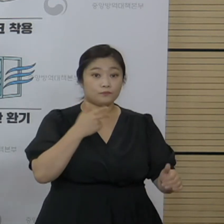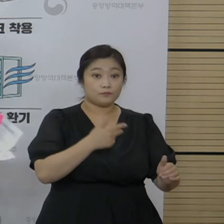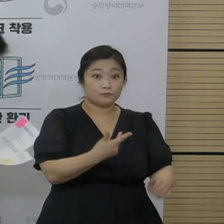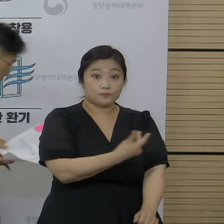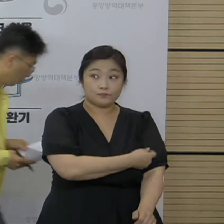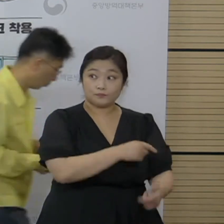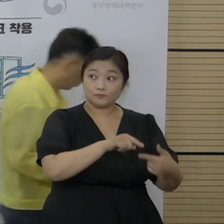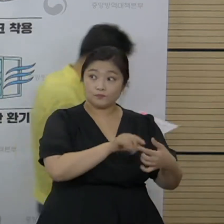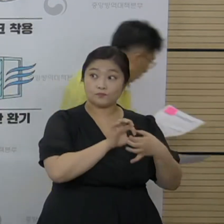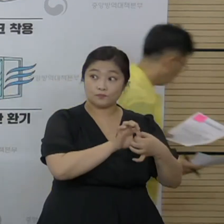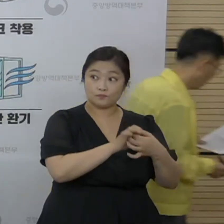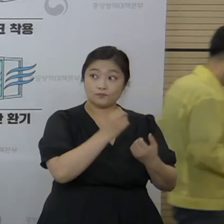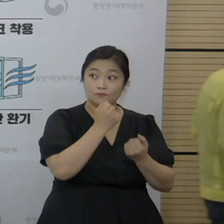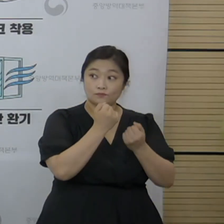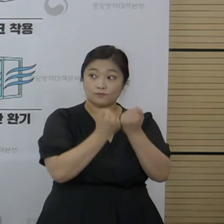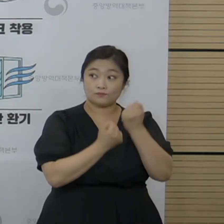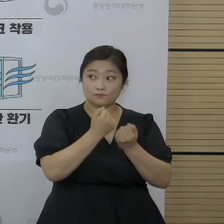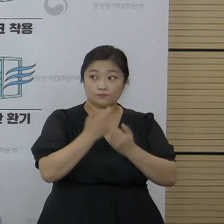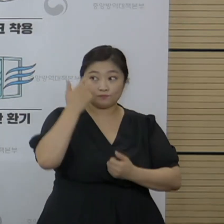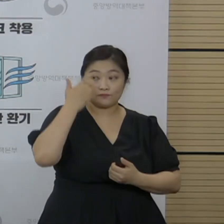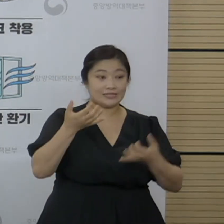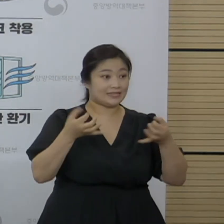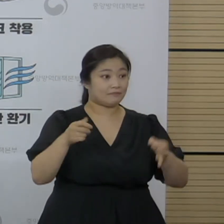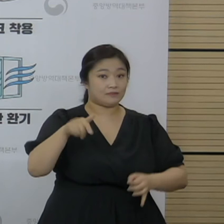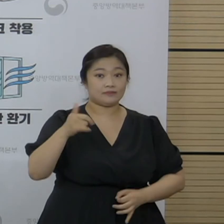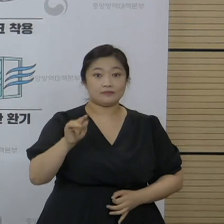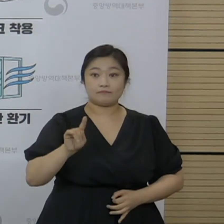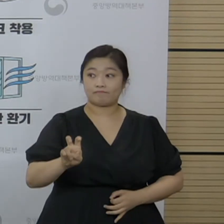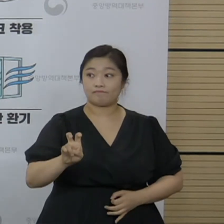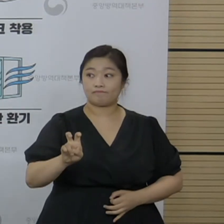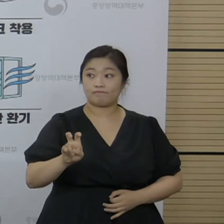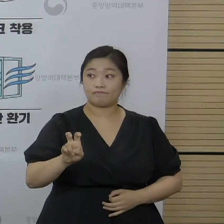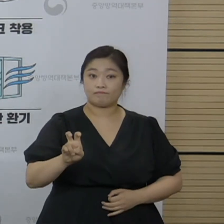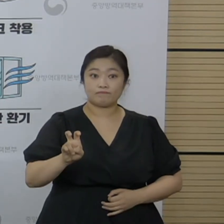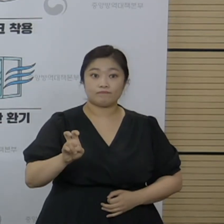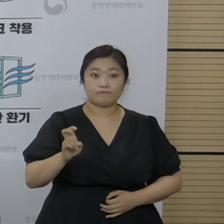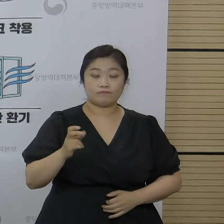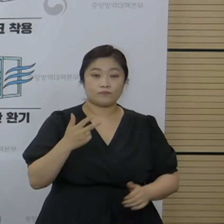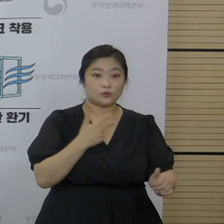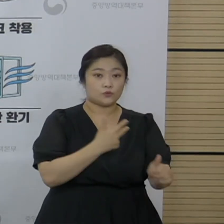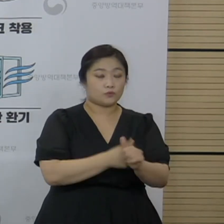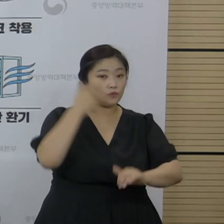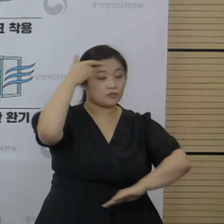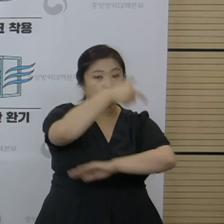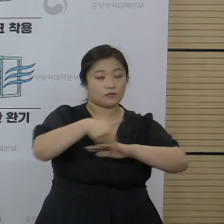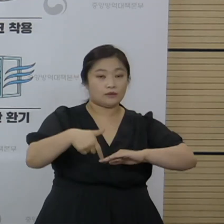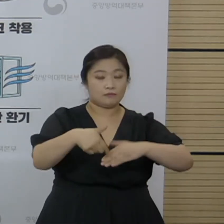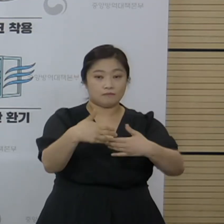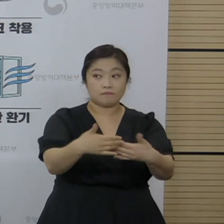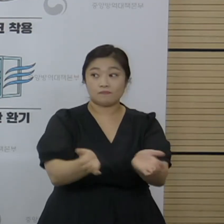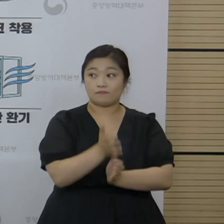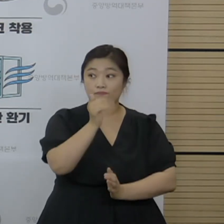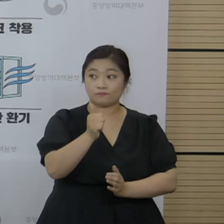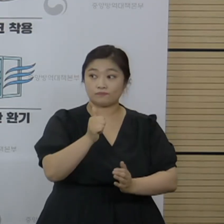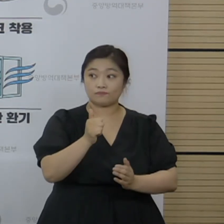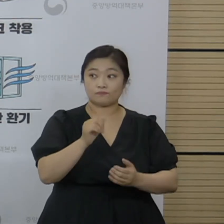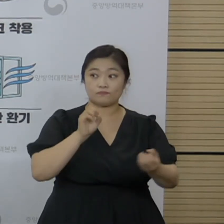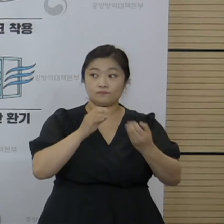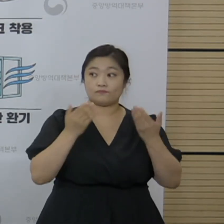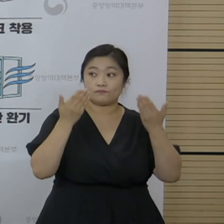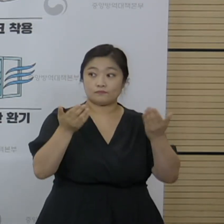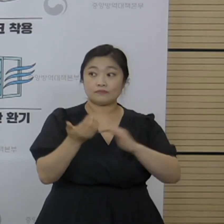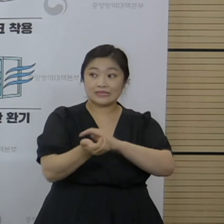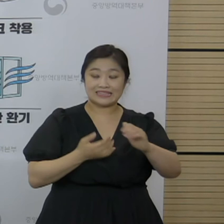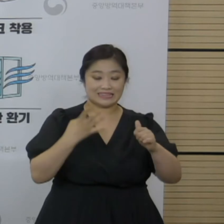관련된 두 가지 질문이 있어서 김기남 접종기획반장에게 질문 드리겠습니다. 그 이전에